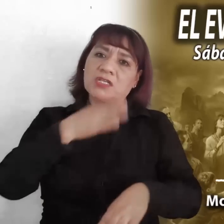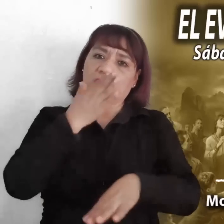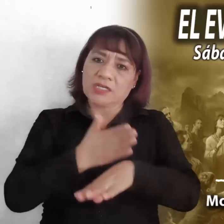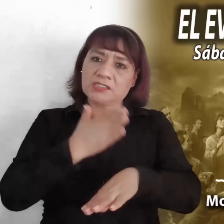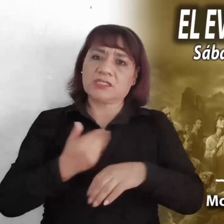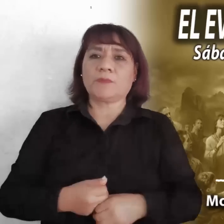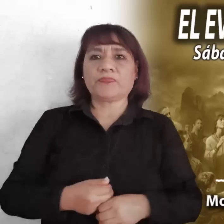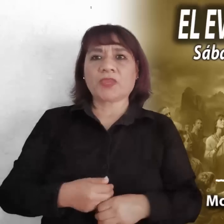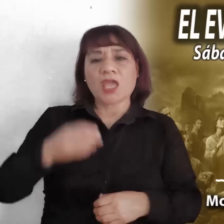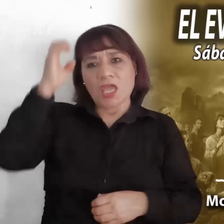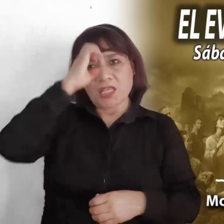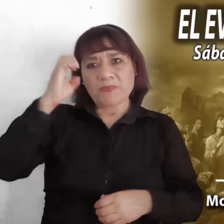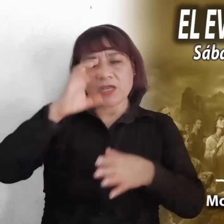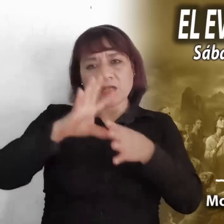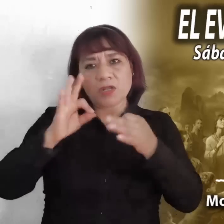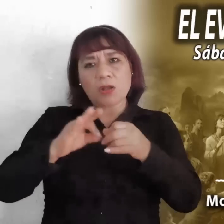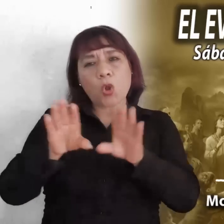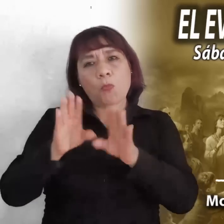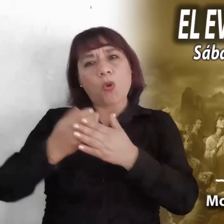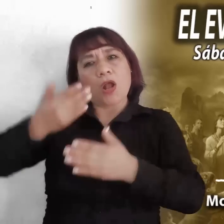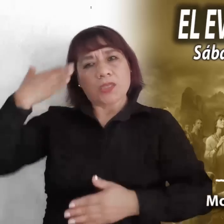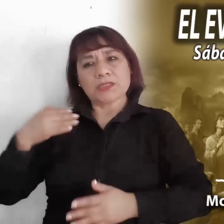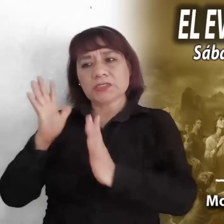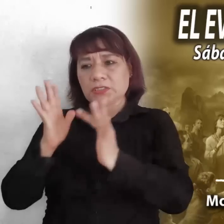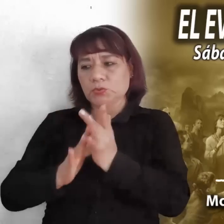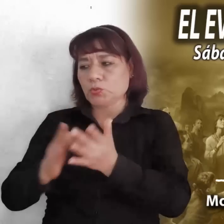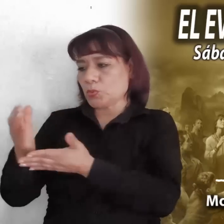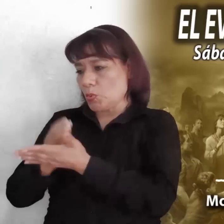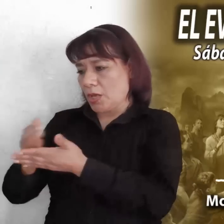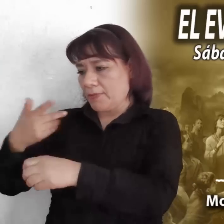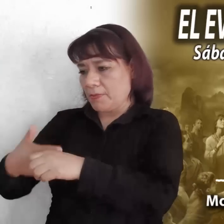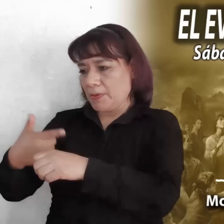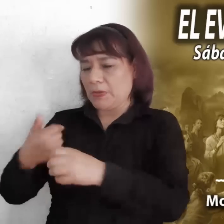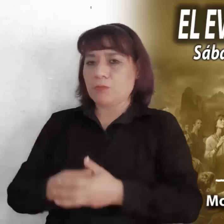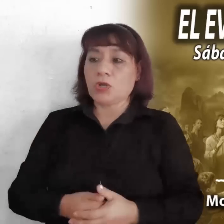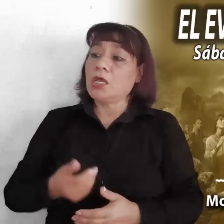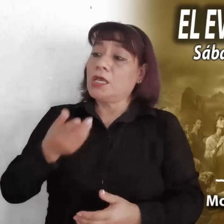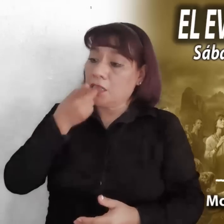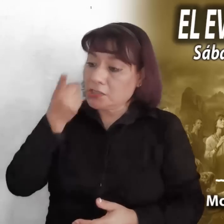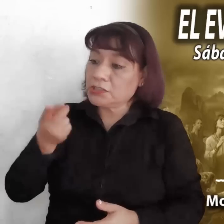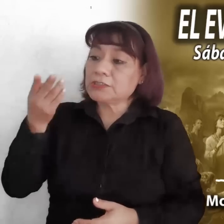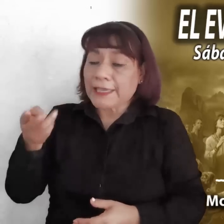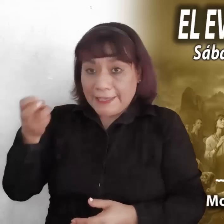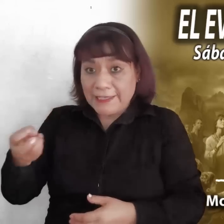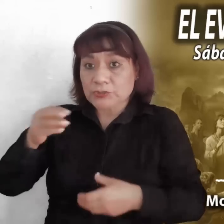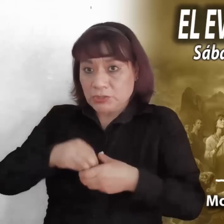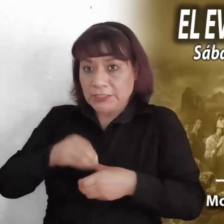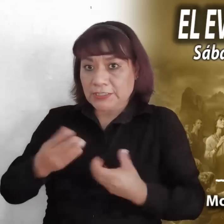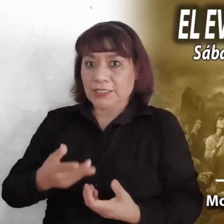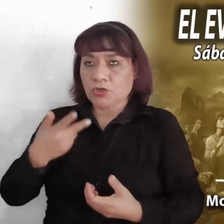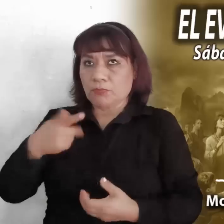después de que Jesús ha curado a muchos enfermos, se les pide silencio, pero recordando palabras